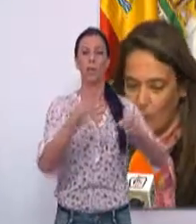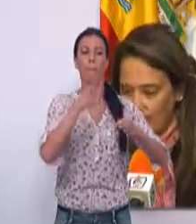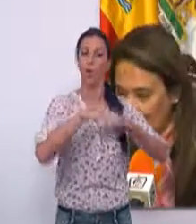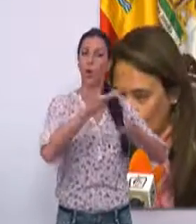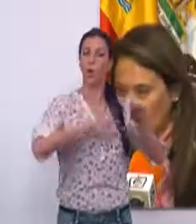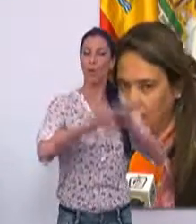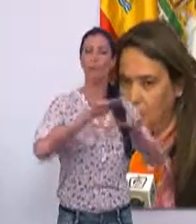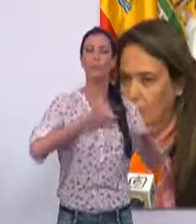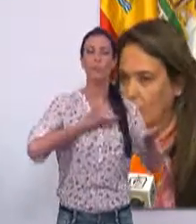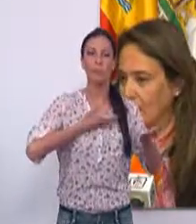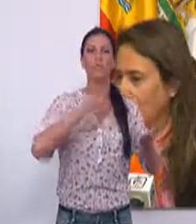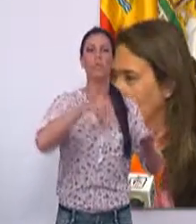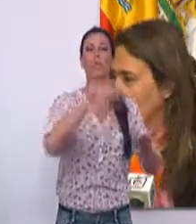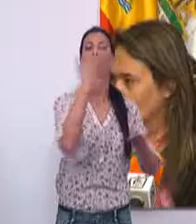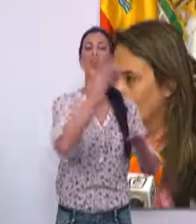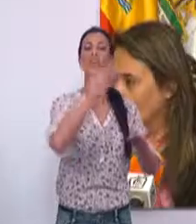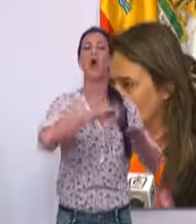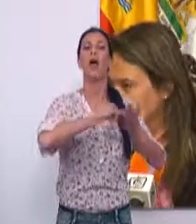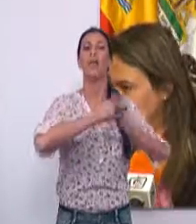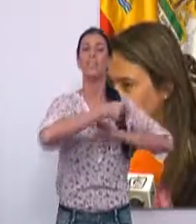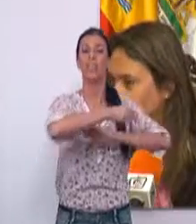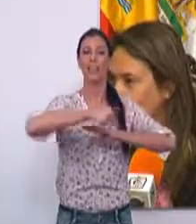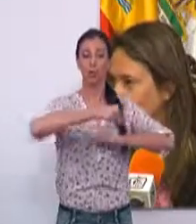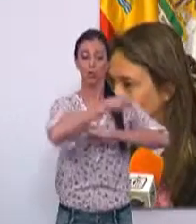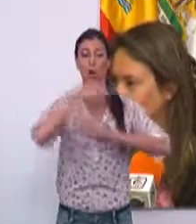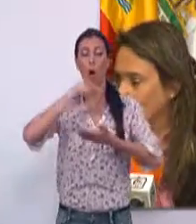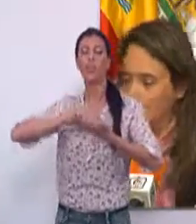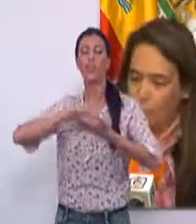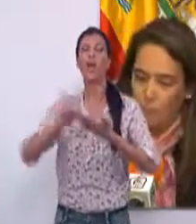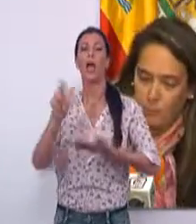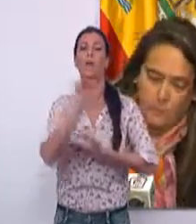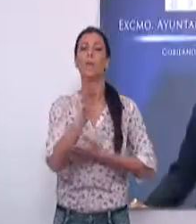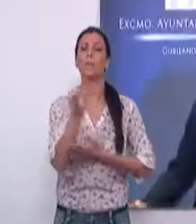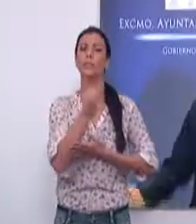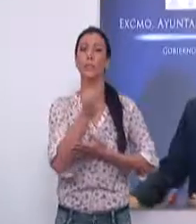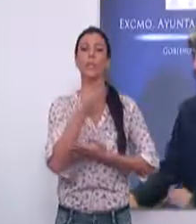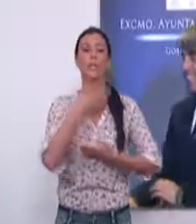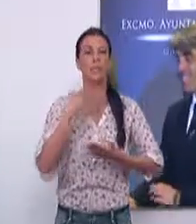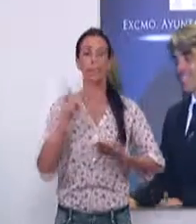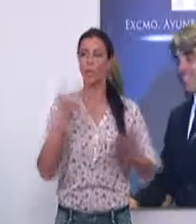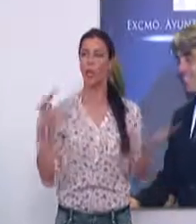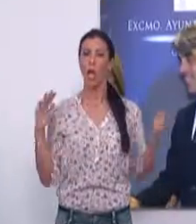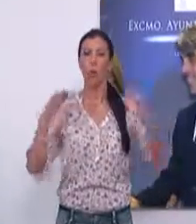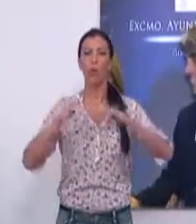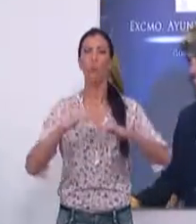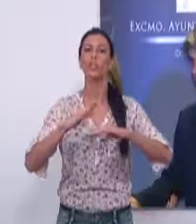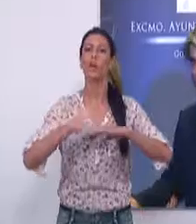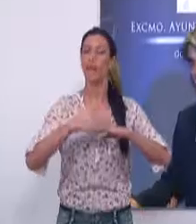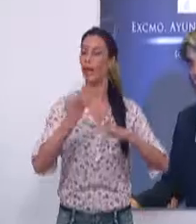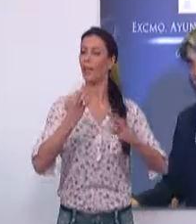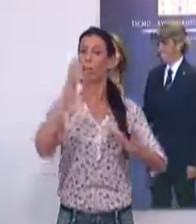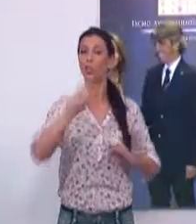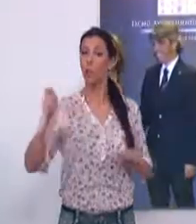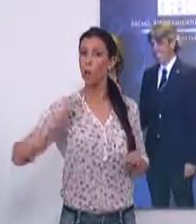de colaboración entre el Ayuntamiento y el Colegio de Arquitectos. La oficina además se va a convertir en un punto de encuentro para los